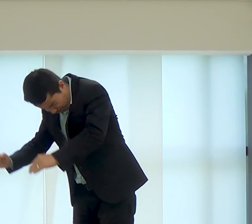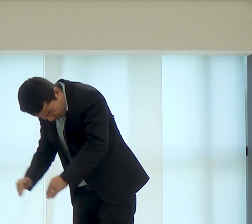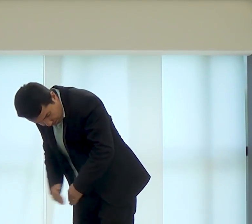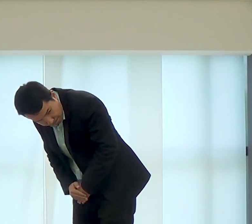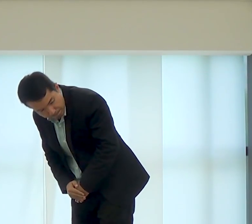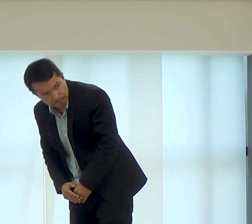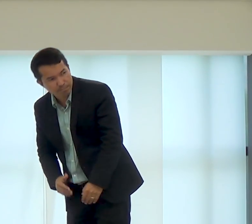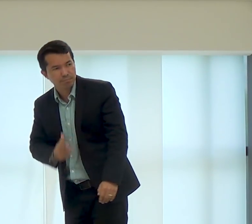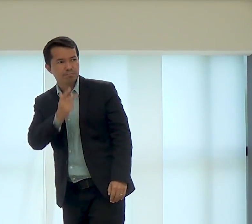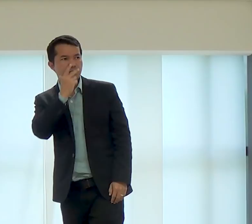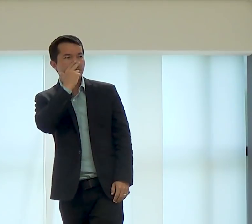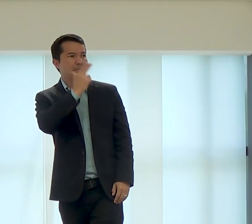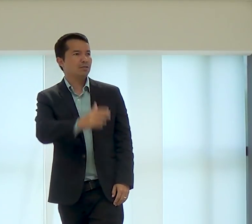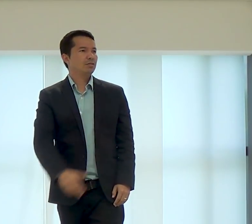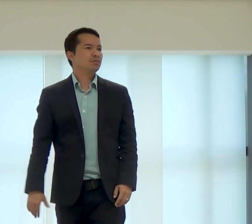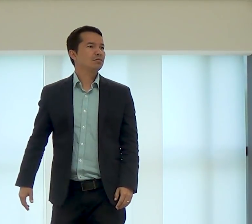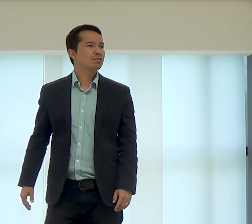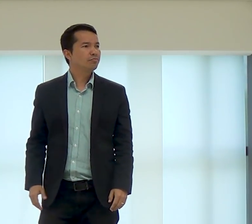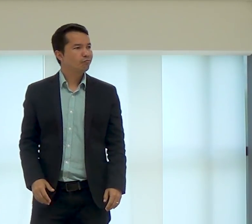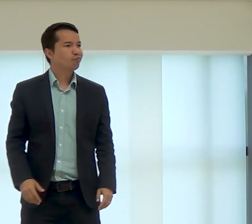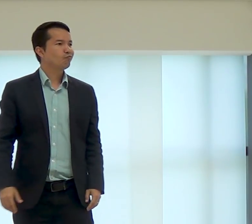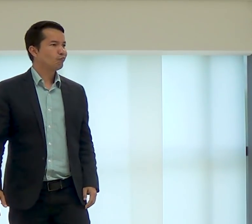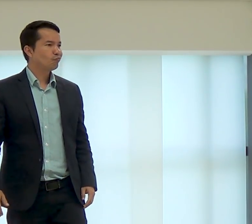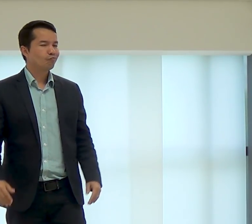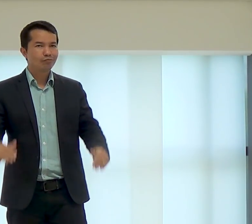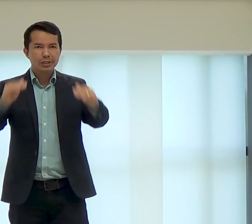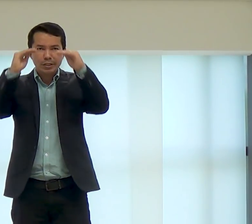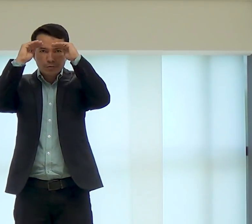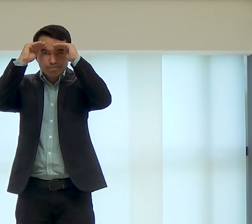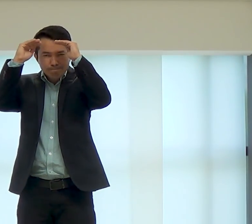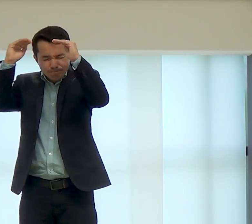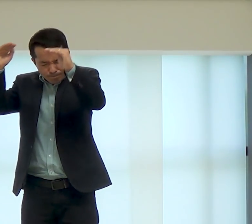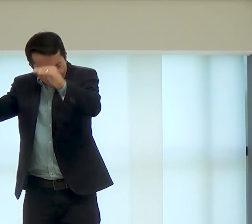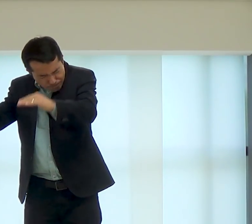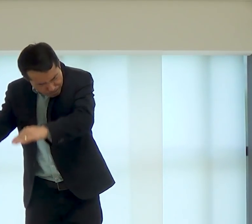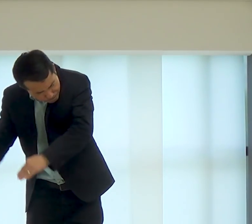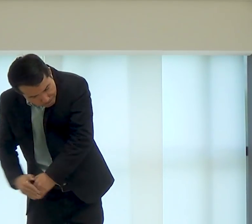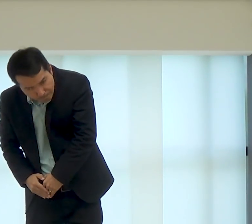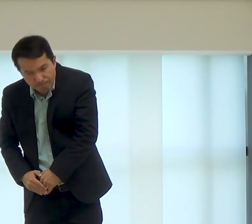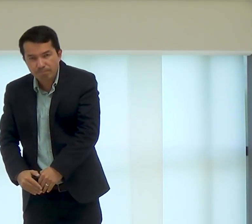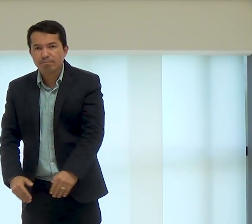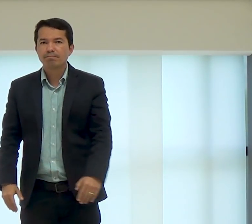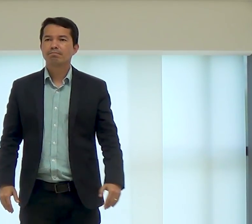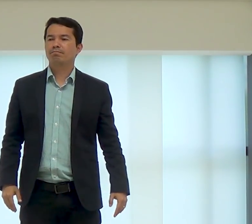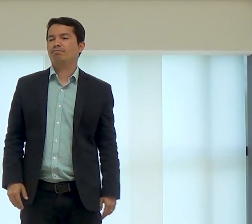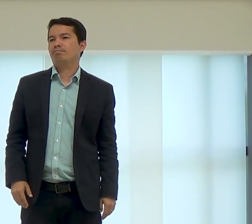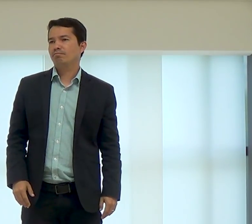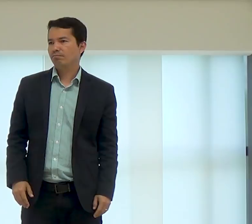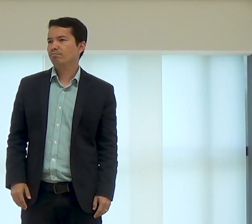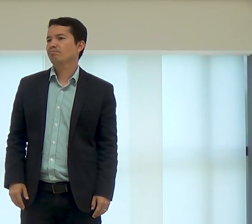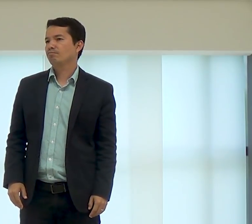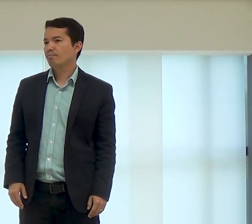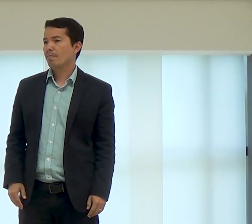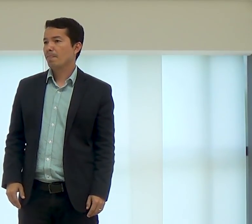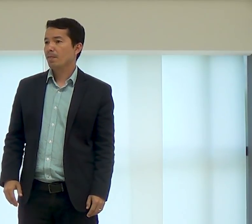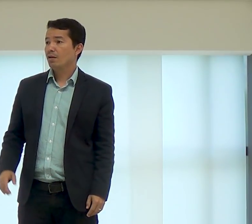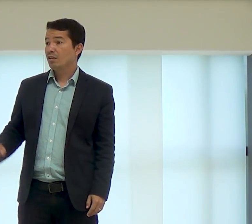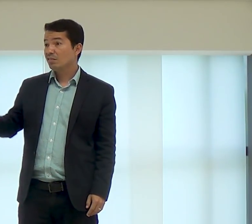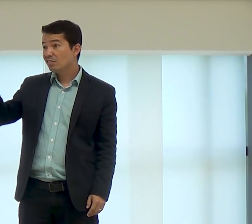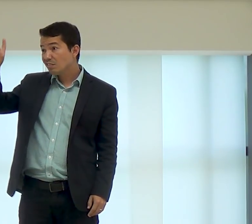eu serei humilde, obediente a Deus, ele se humilhou diante de